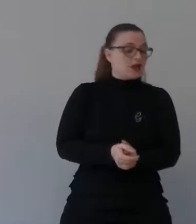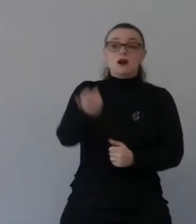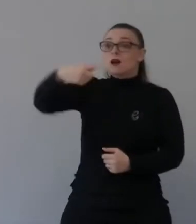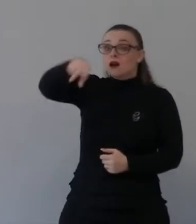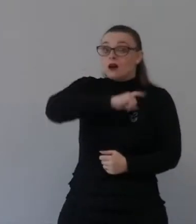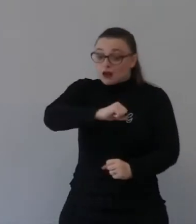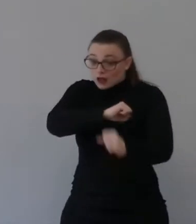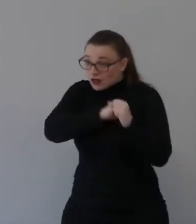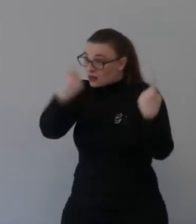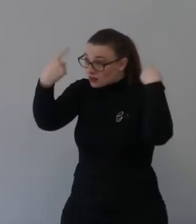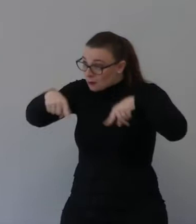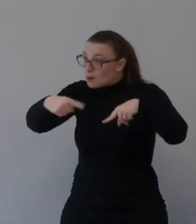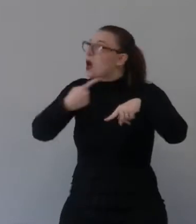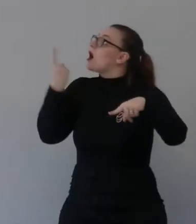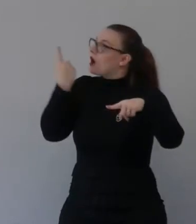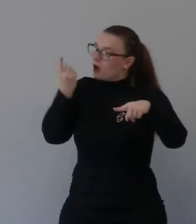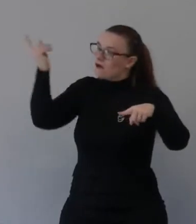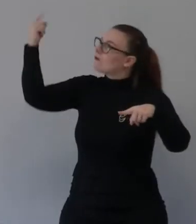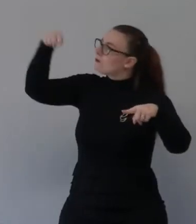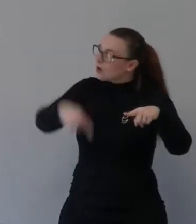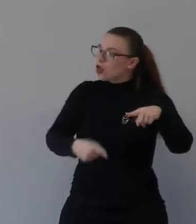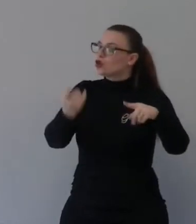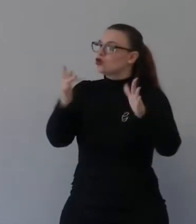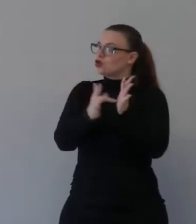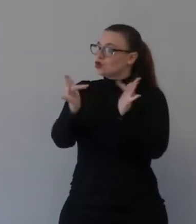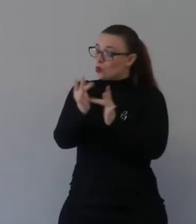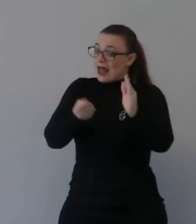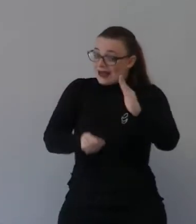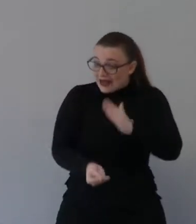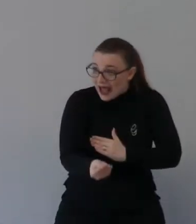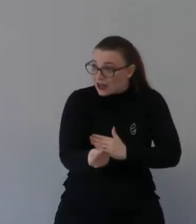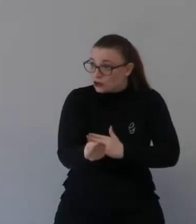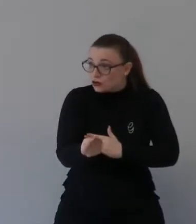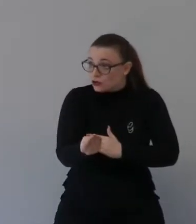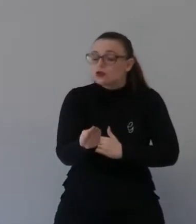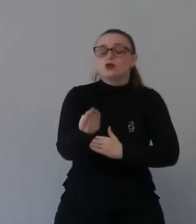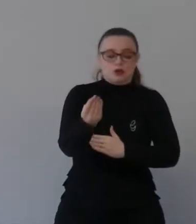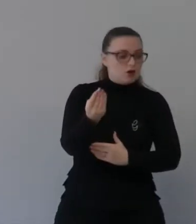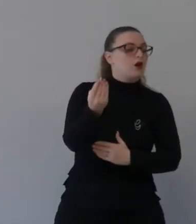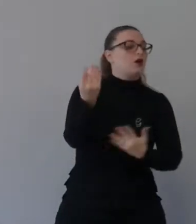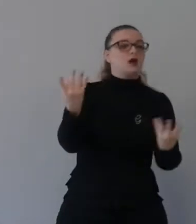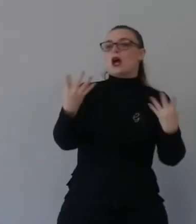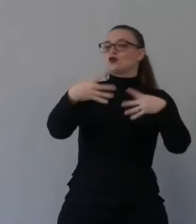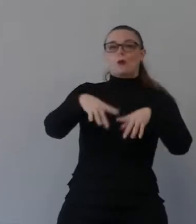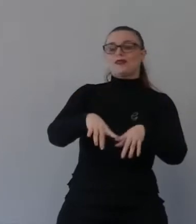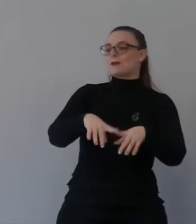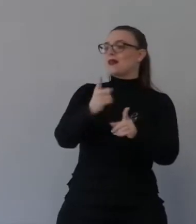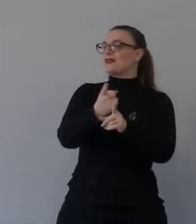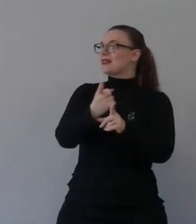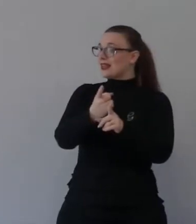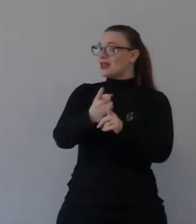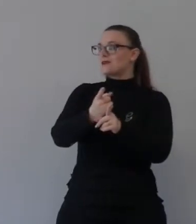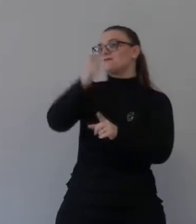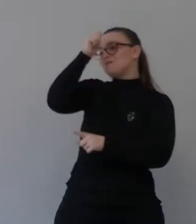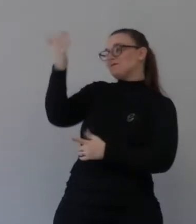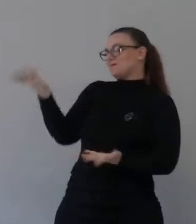compito è quello di mostrare la gloria di Dio la gloria di Dio al mondo di mostrare non solo a Natale non